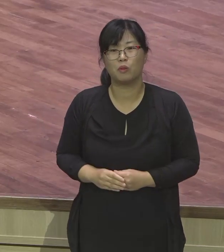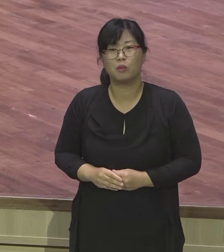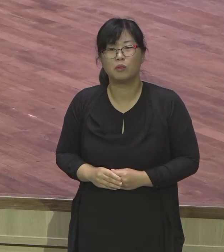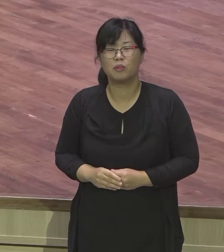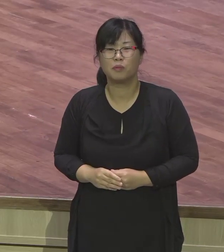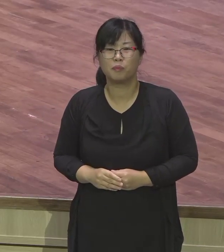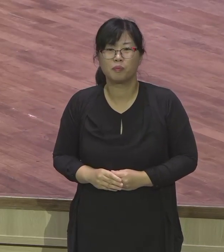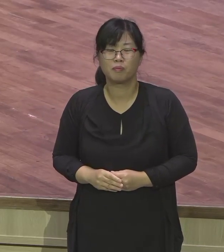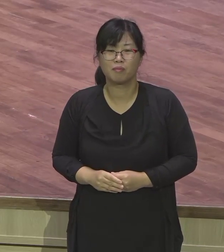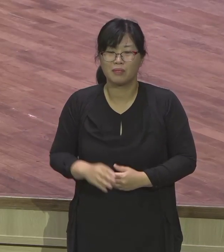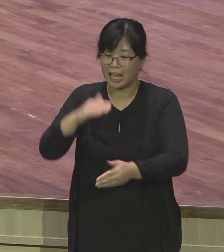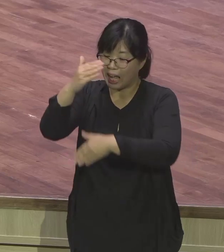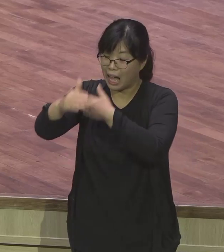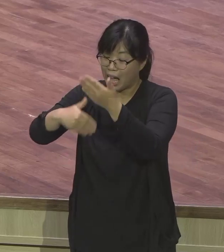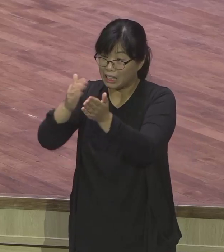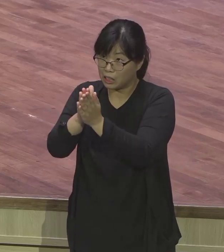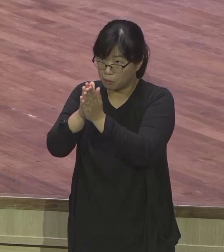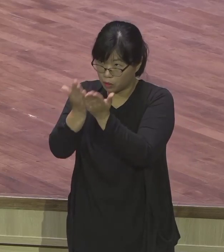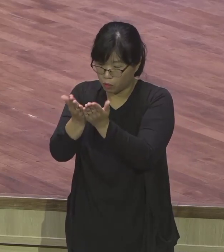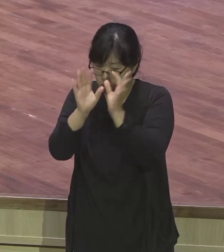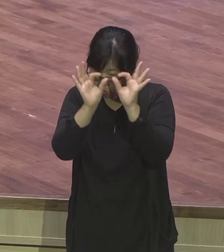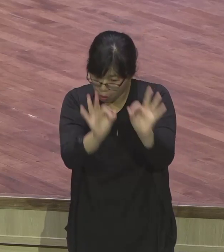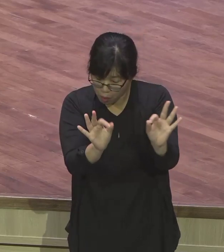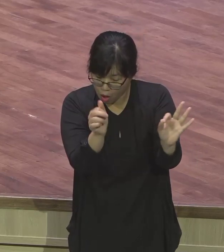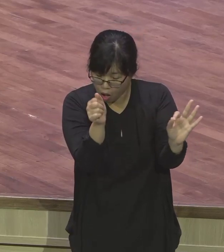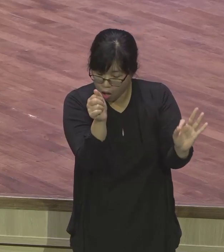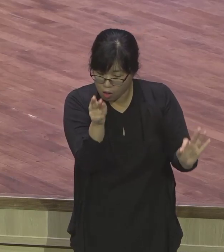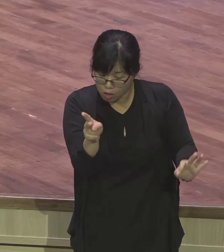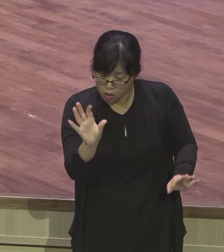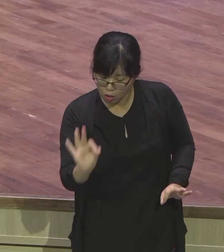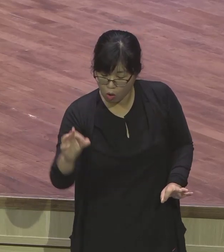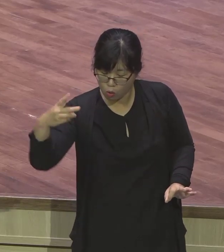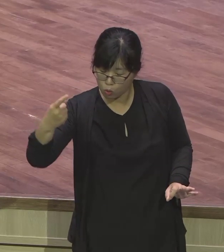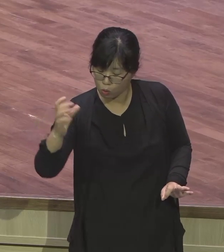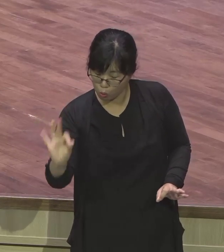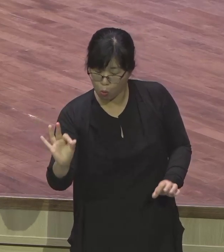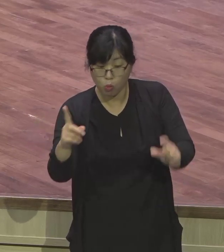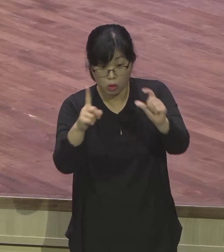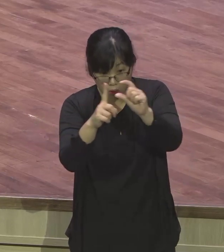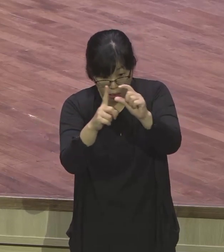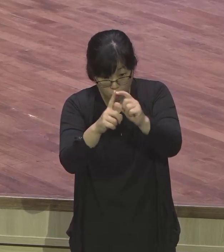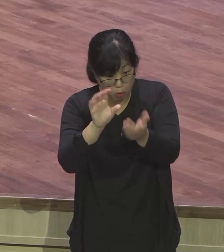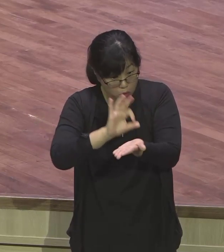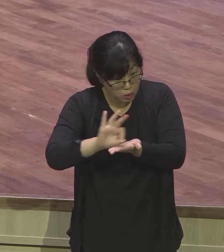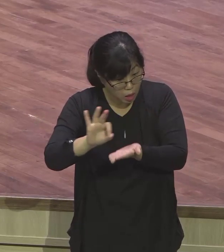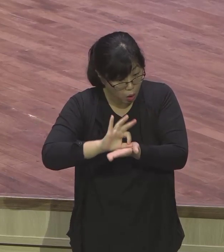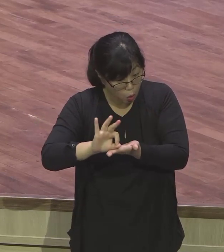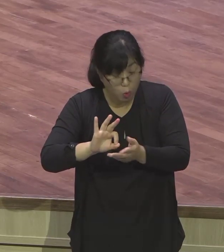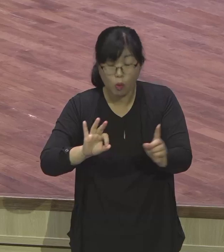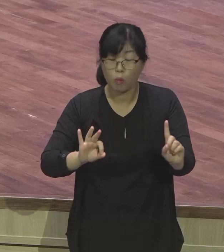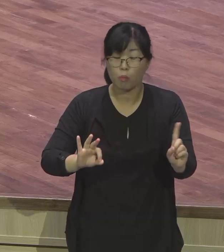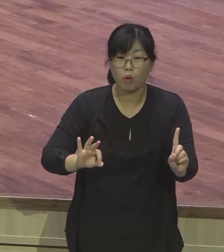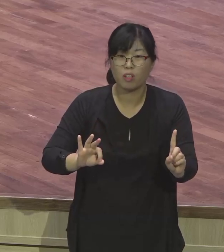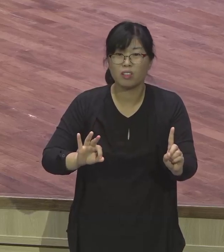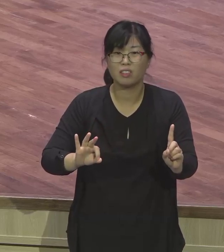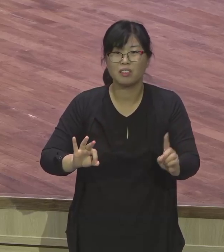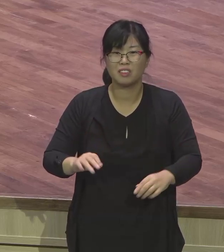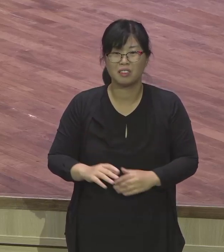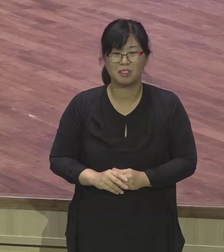행동이 뭐냐. 하나님과 함께하는 사람을 일체 변명하고 거짓말하고 돌아서 이만하고 저만하고 이